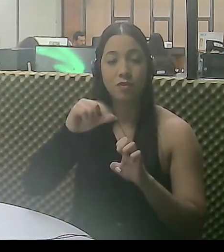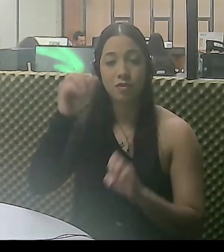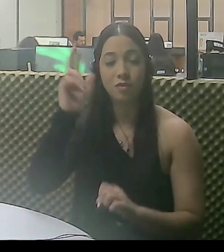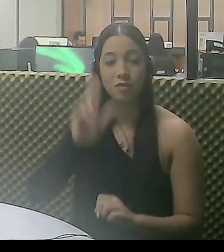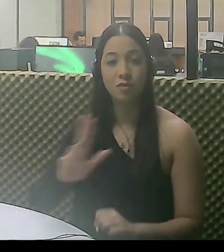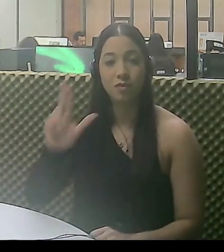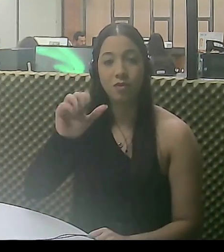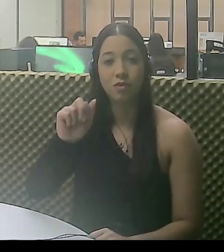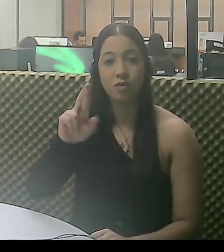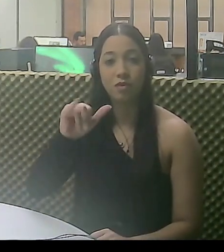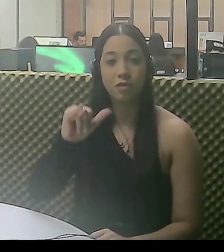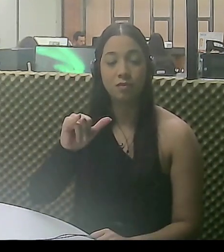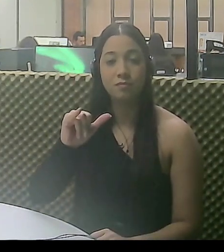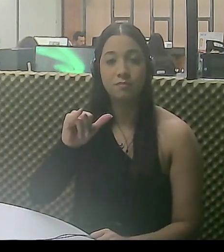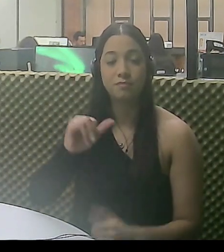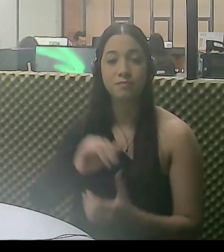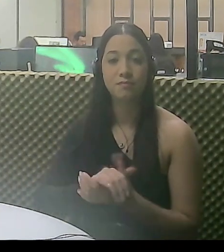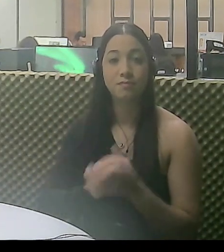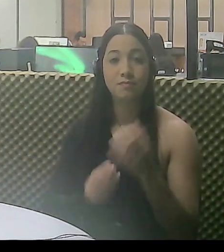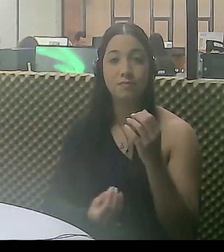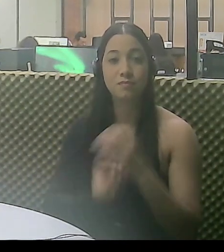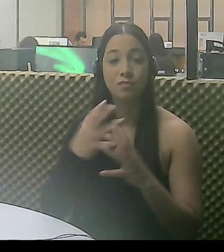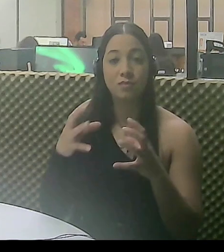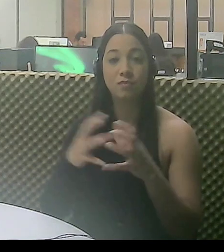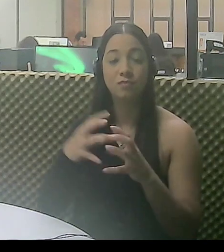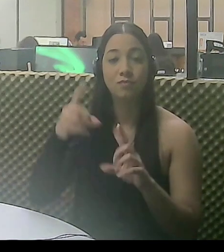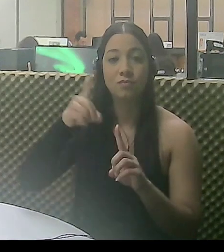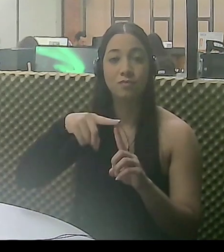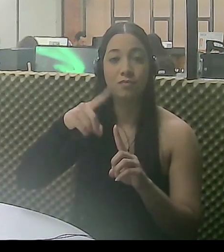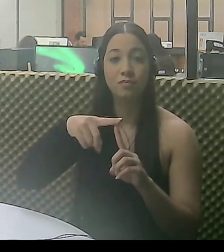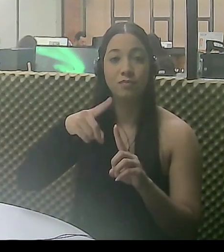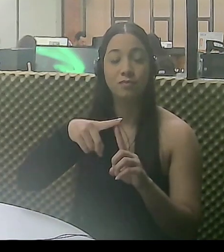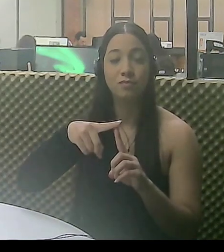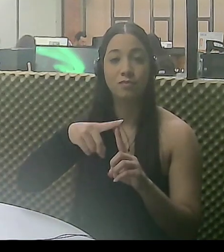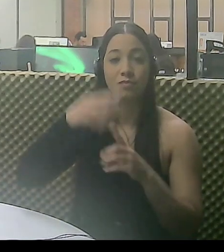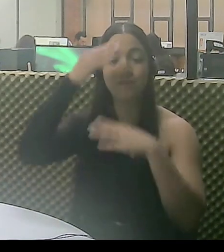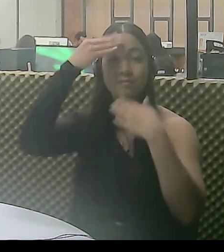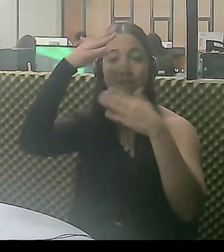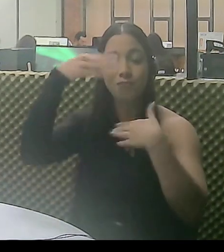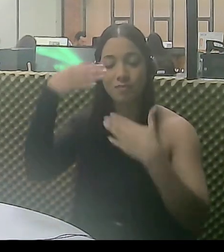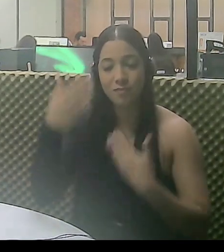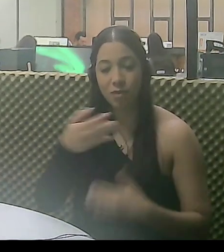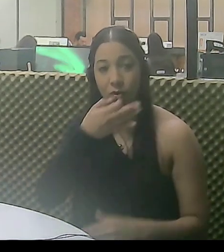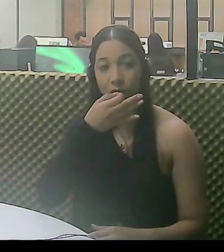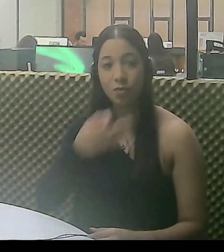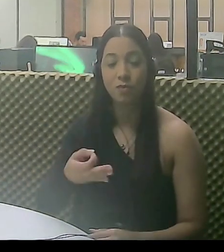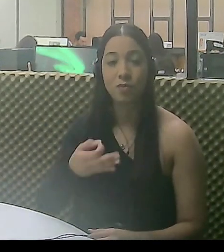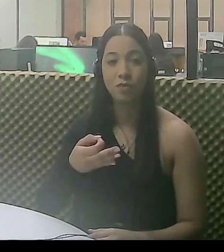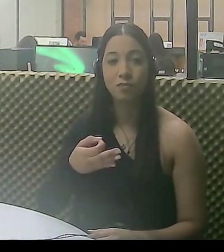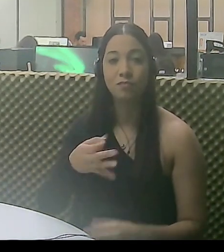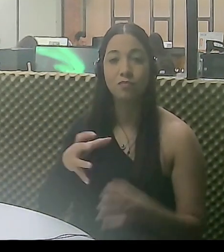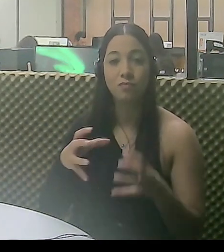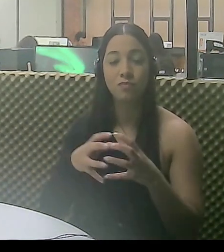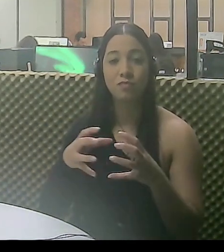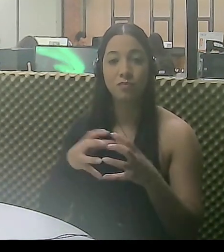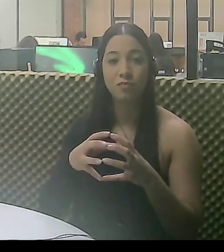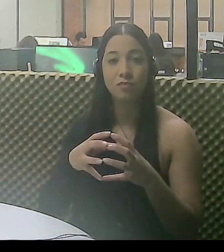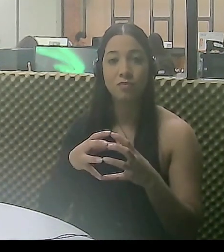Aride Castro Santos, fundador do grupo Paranaíba. O homenageado comentou sobre a coletividade,